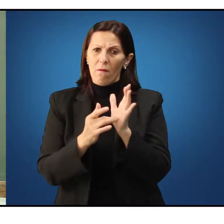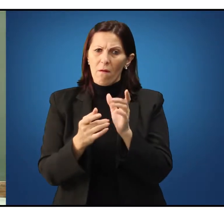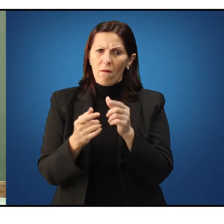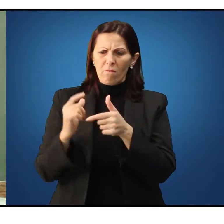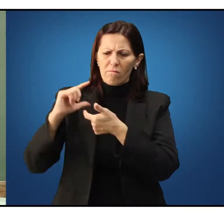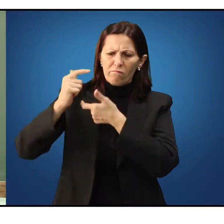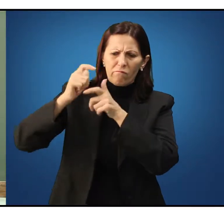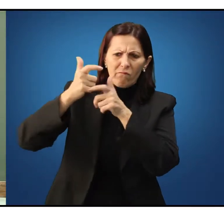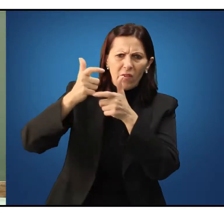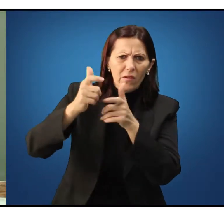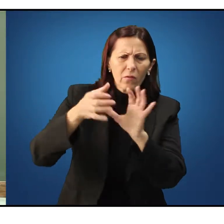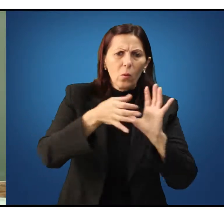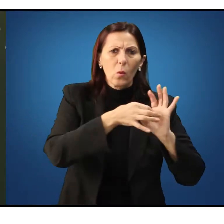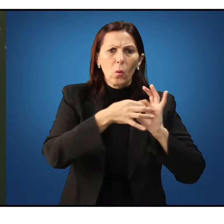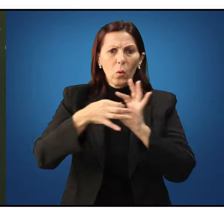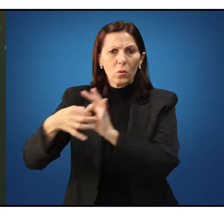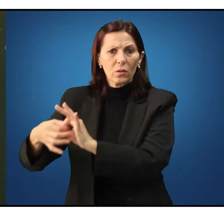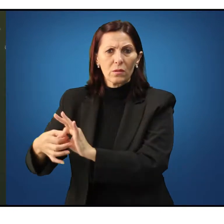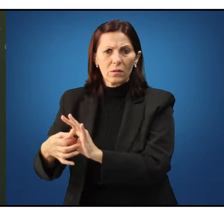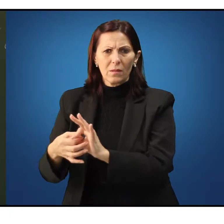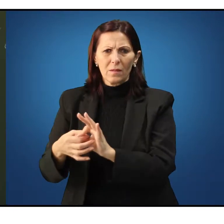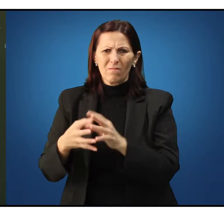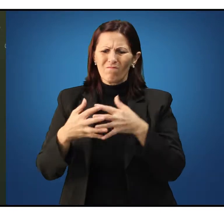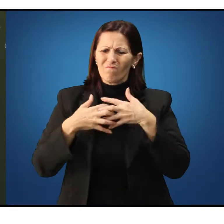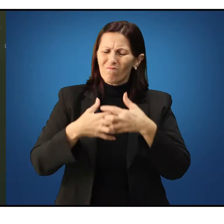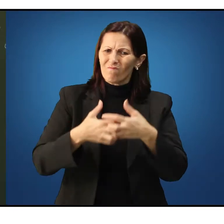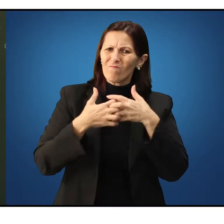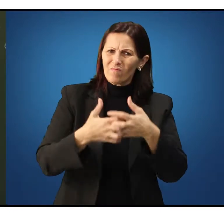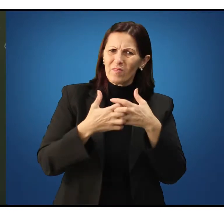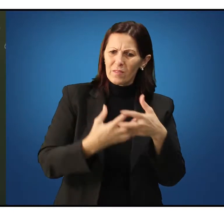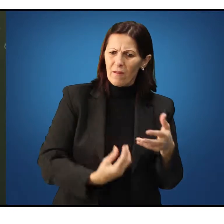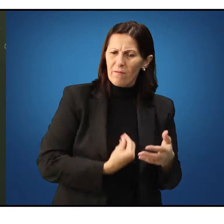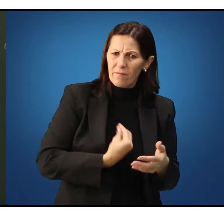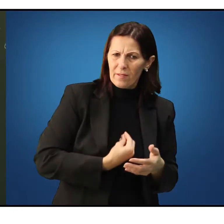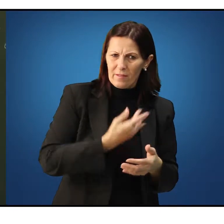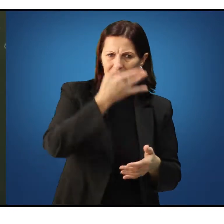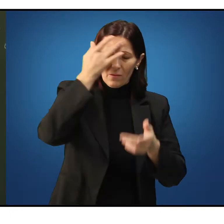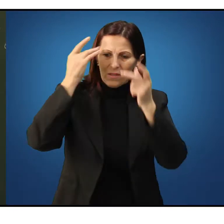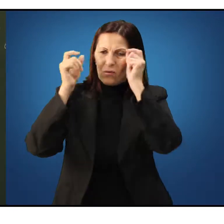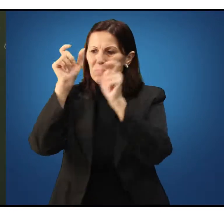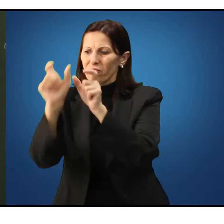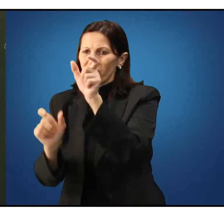contexto de complexificação da vida humana.